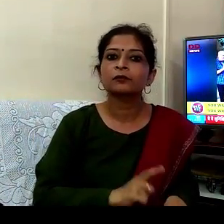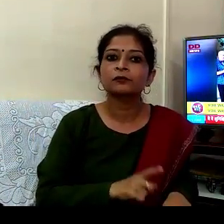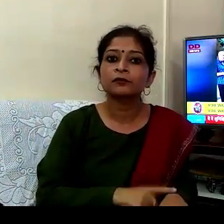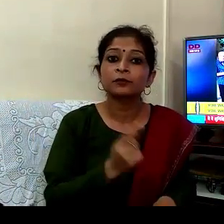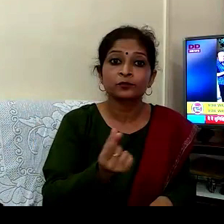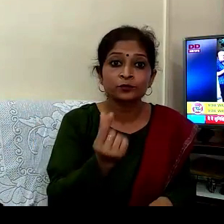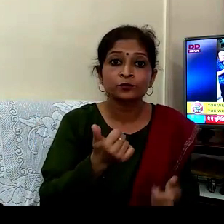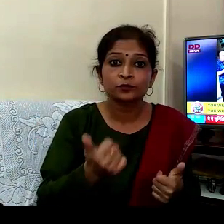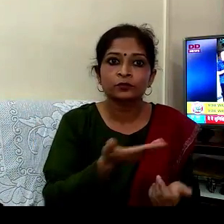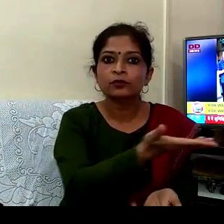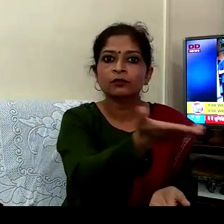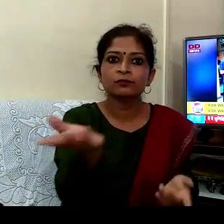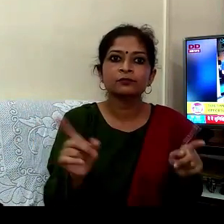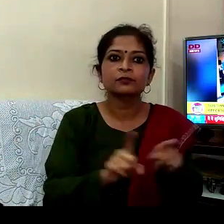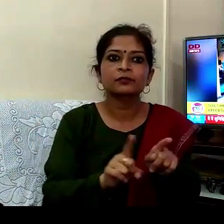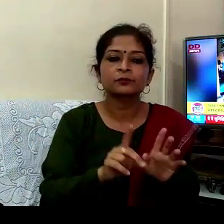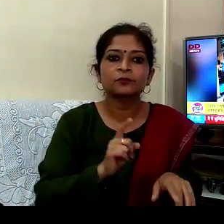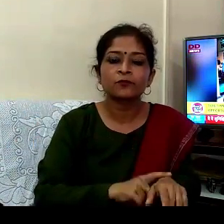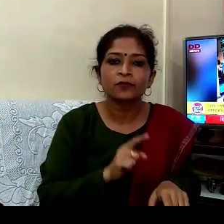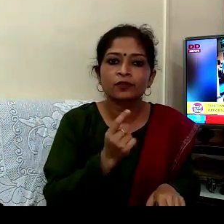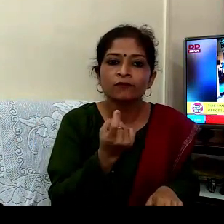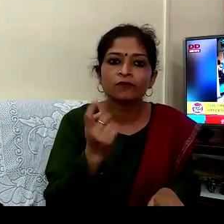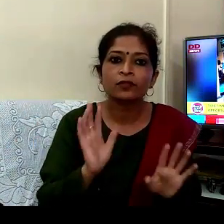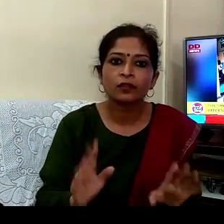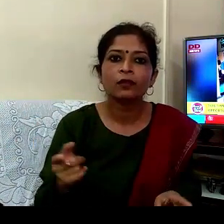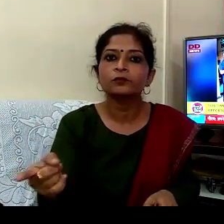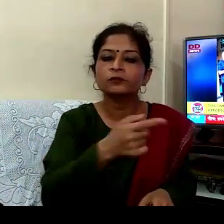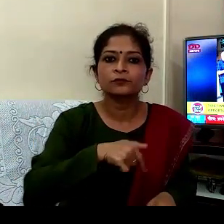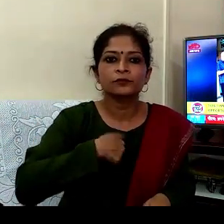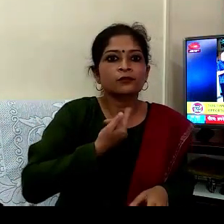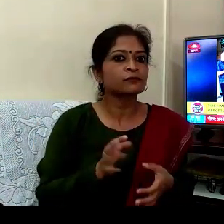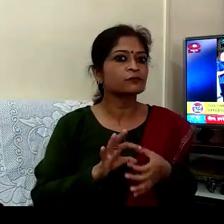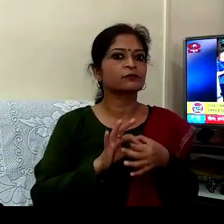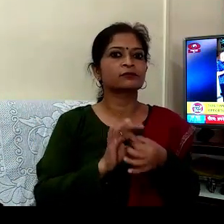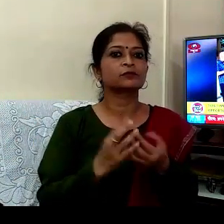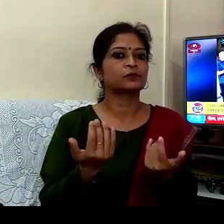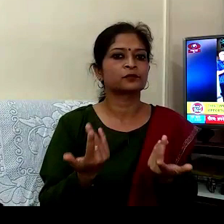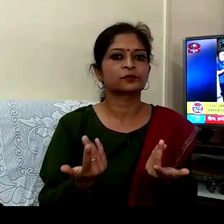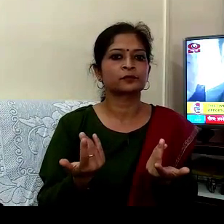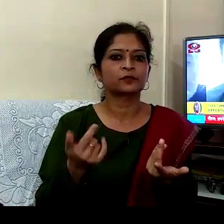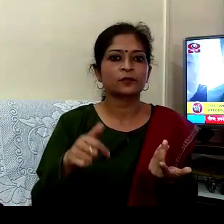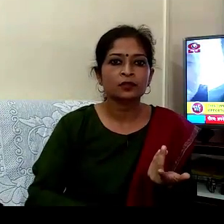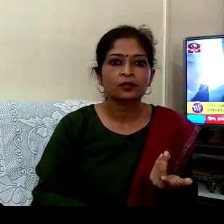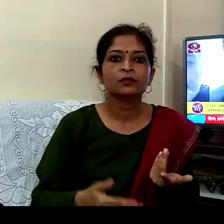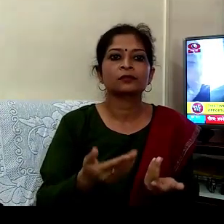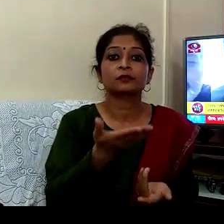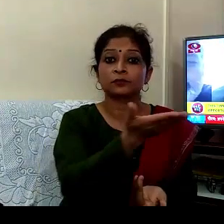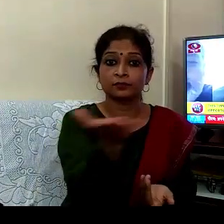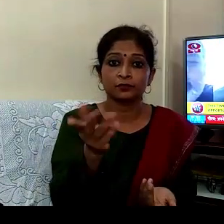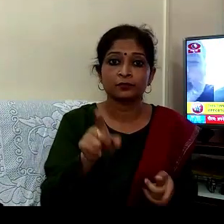جس میں آپ کو اپنے آپ سے جڑنے کا موقع ملے گا بلکہ آپ